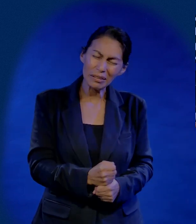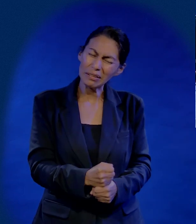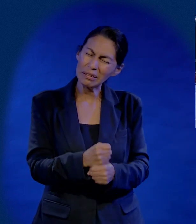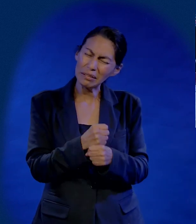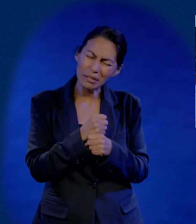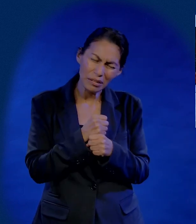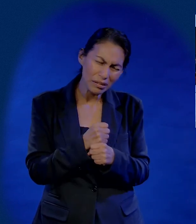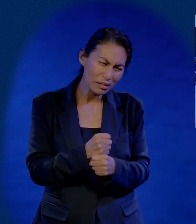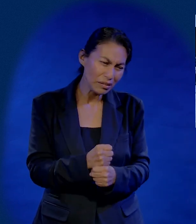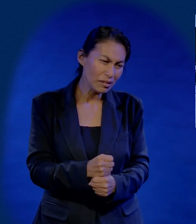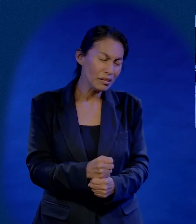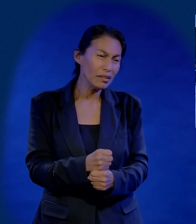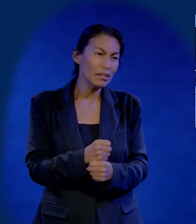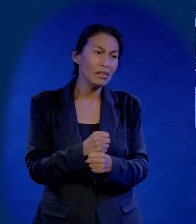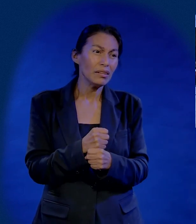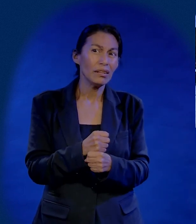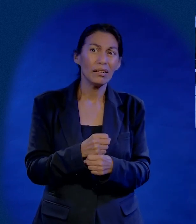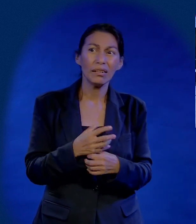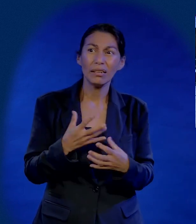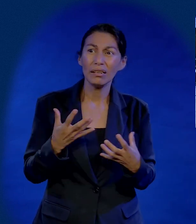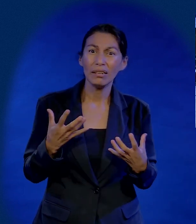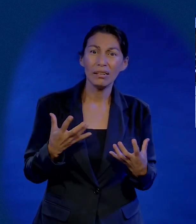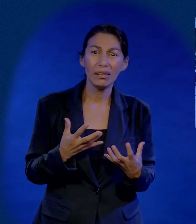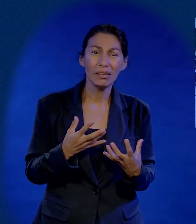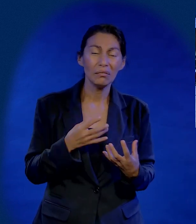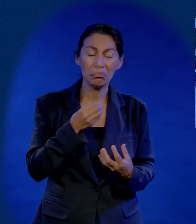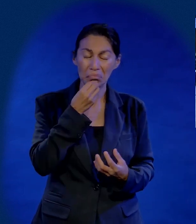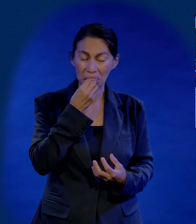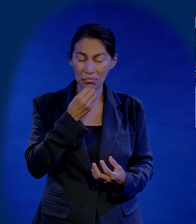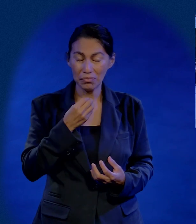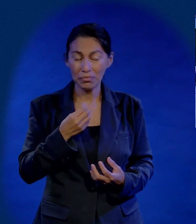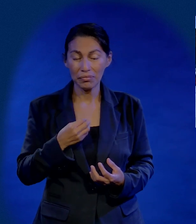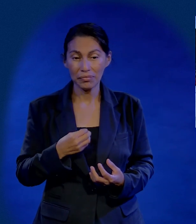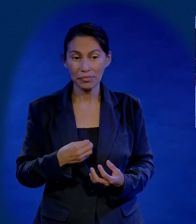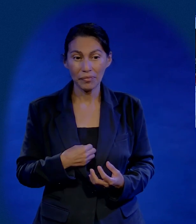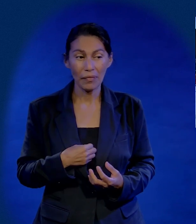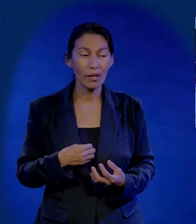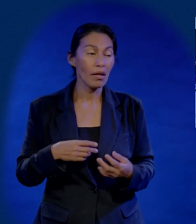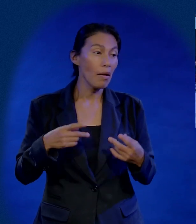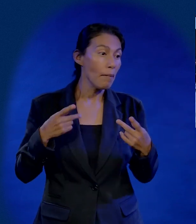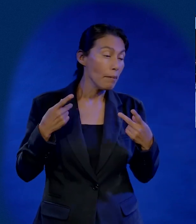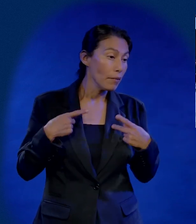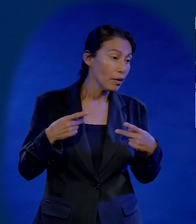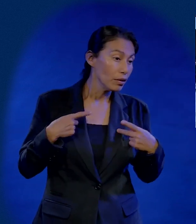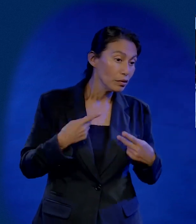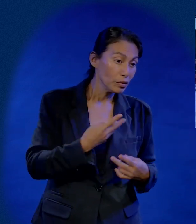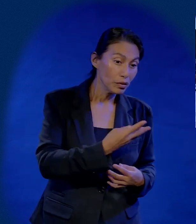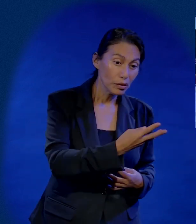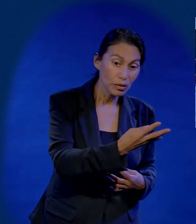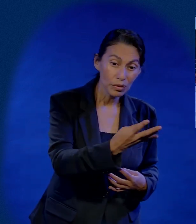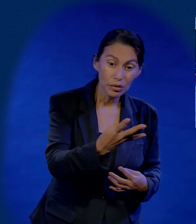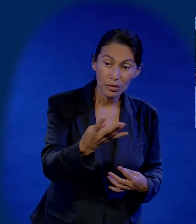negras y de tempestad Allá en las